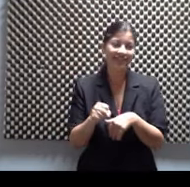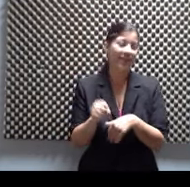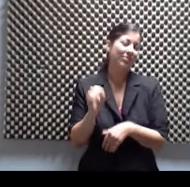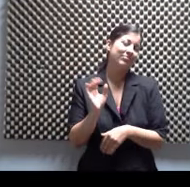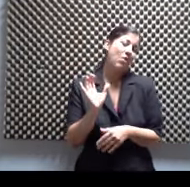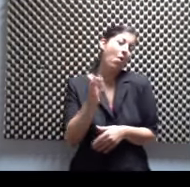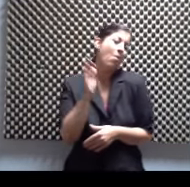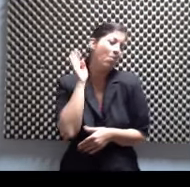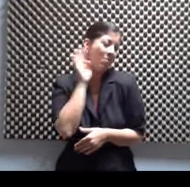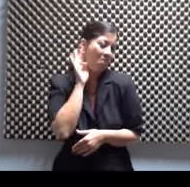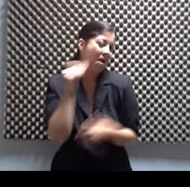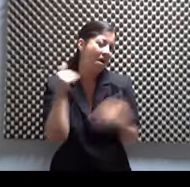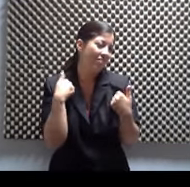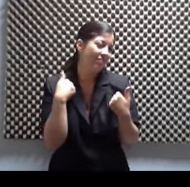Hoy tenemos el estudio lleno.